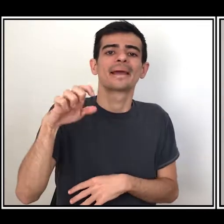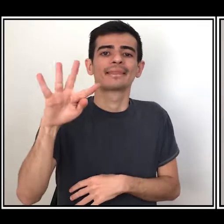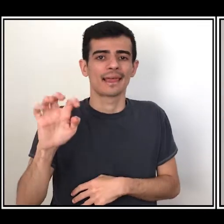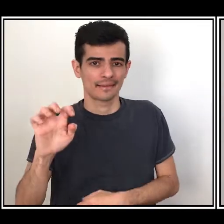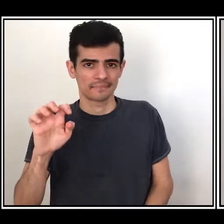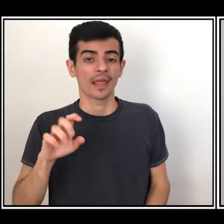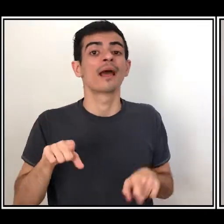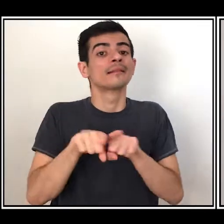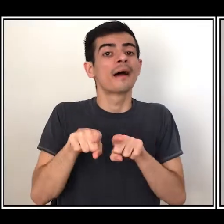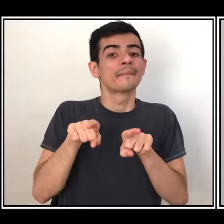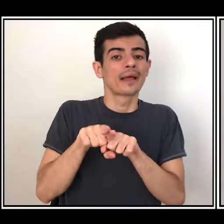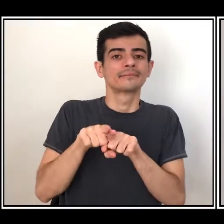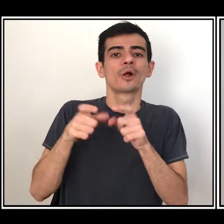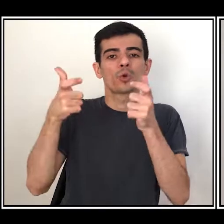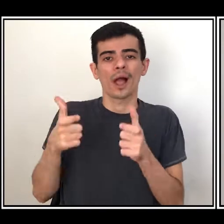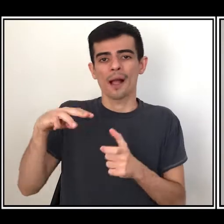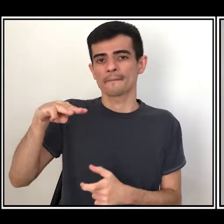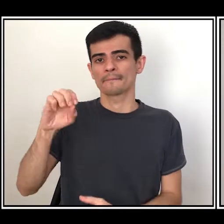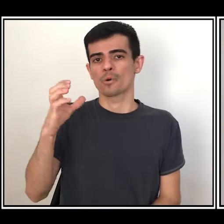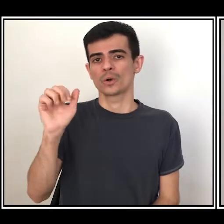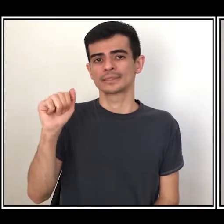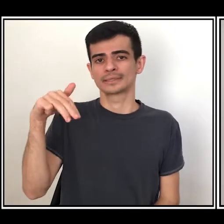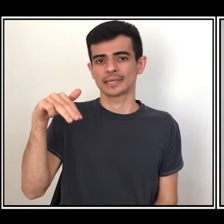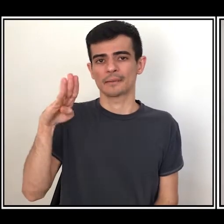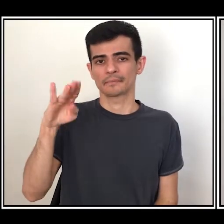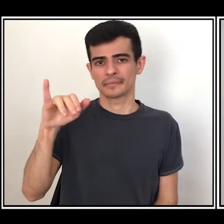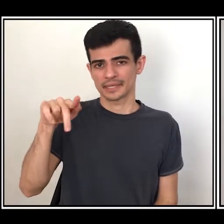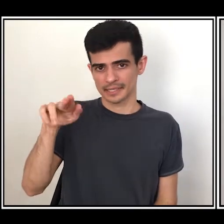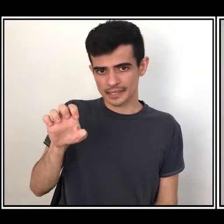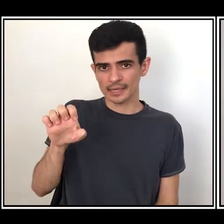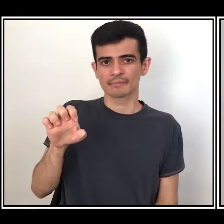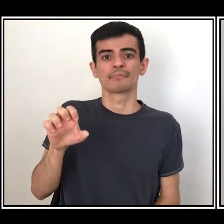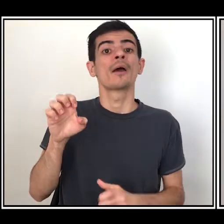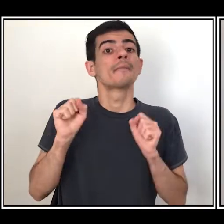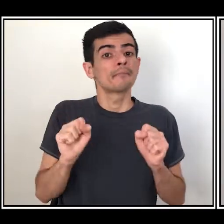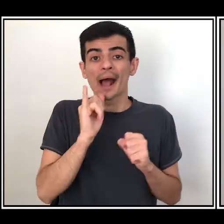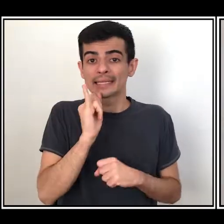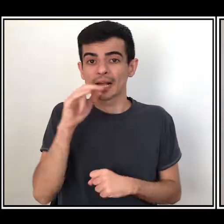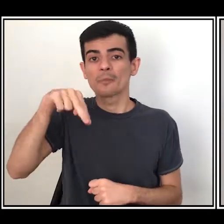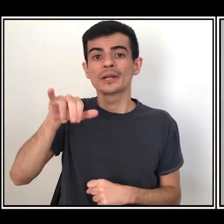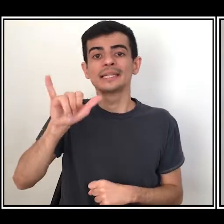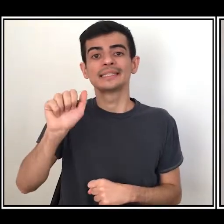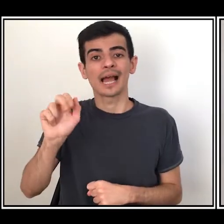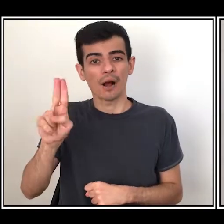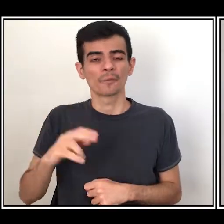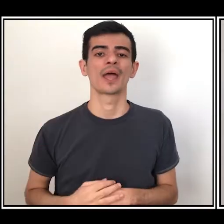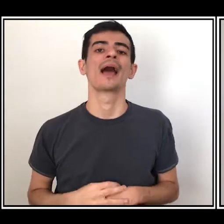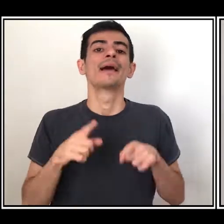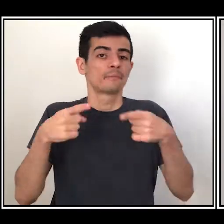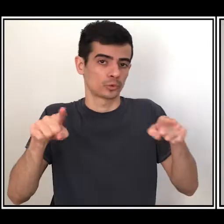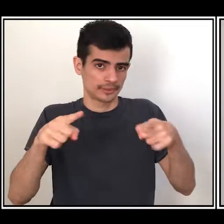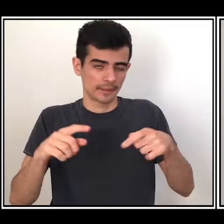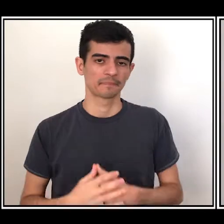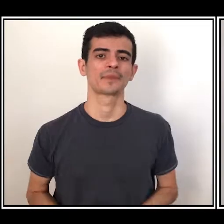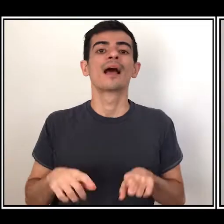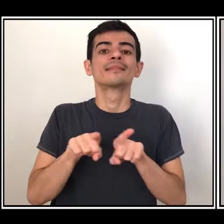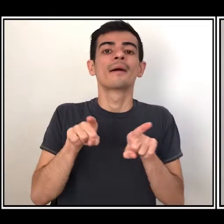Moçambique o Nial, que é uma musicalidade, em Portugal, o Fado, na